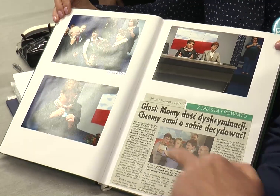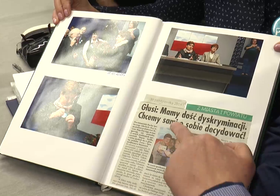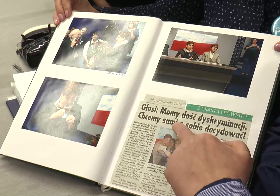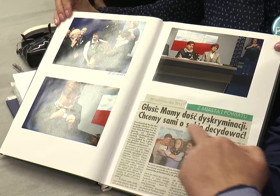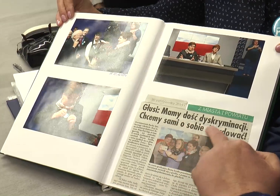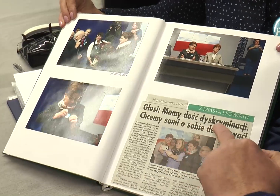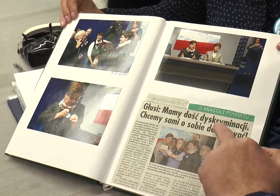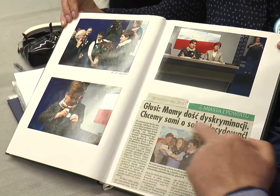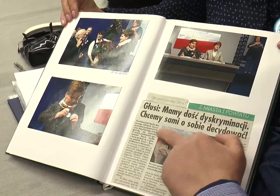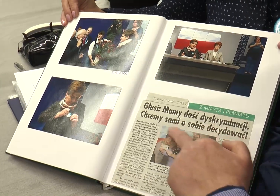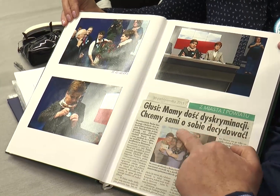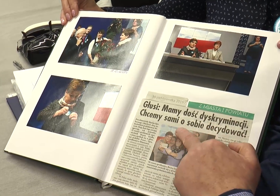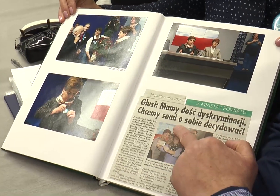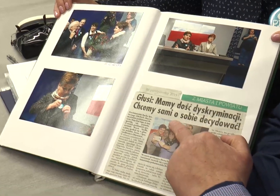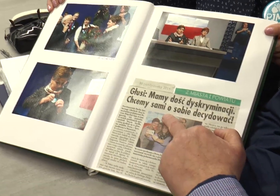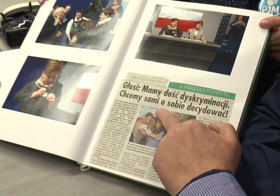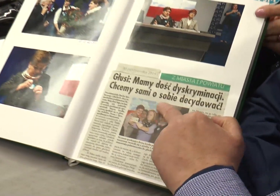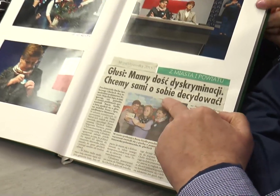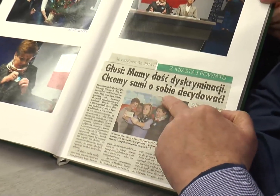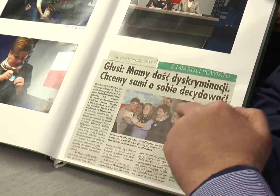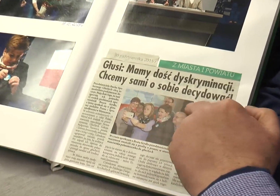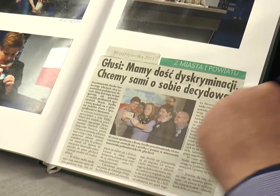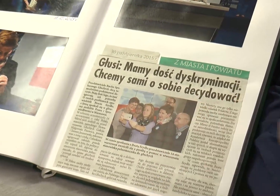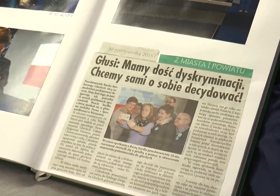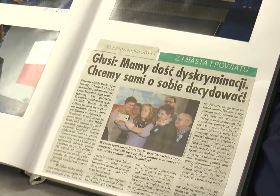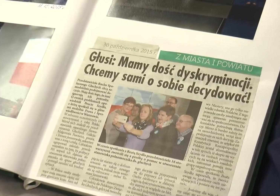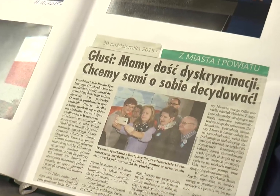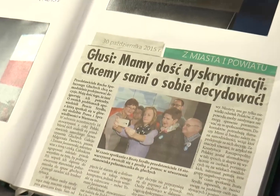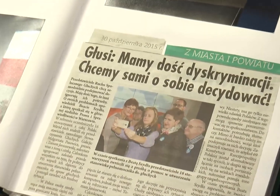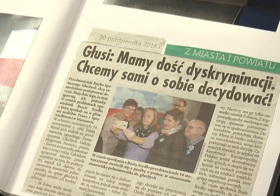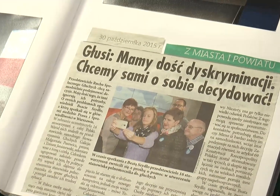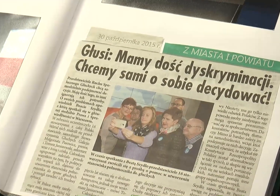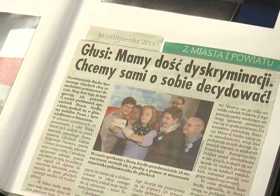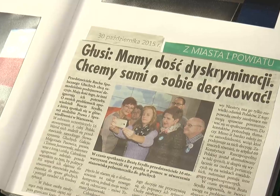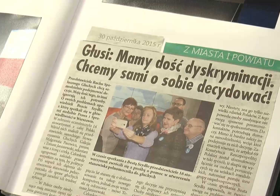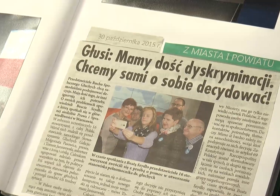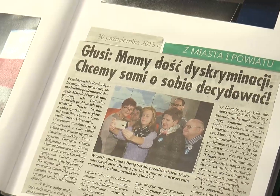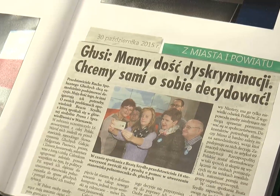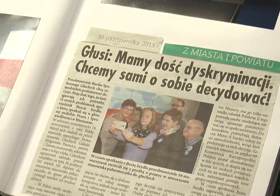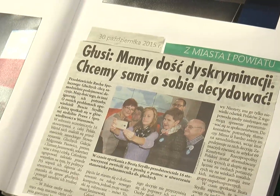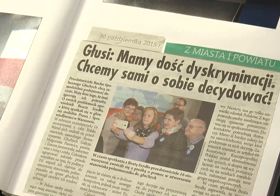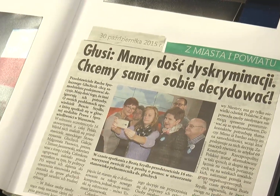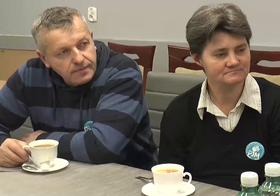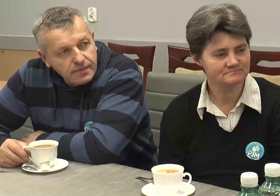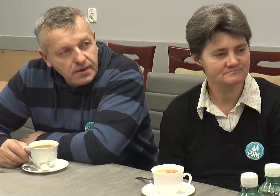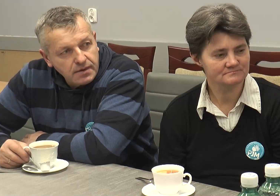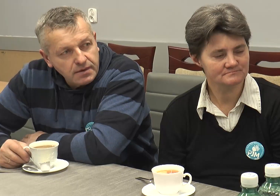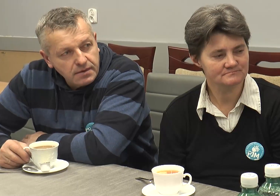skład Polskiej Federacji Głuchych i zajmuje się poprawą losu osób niesłyszących. Działalność stowarzyszenia obejmuje też edukację, spotkania, wspólne